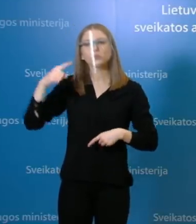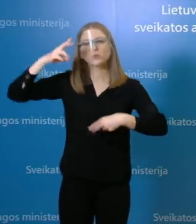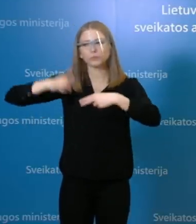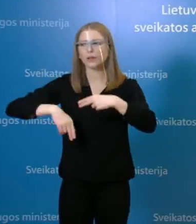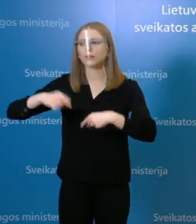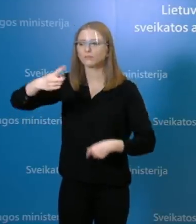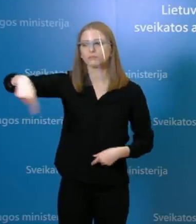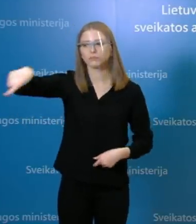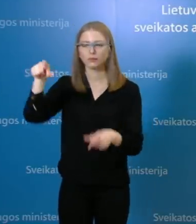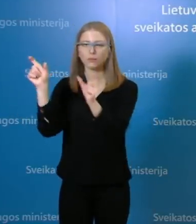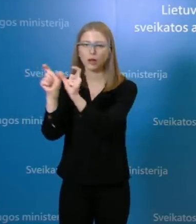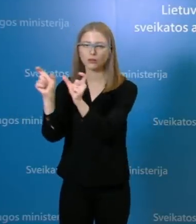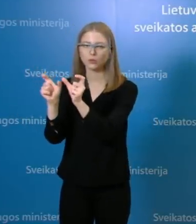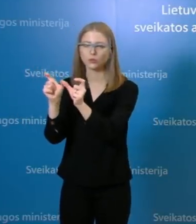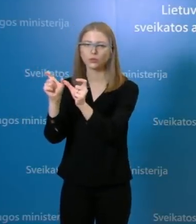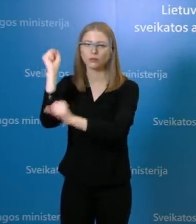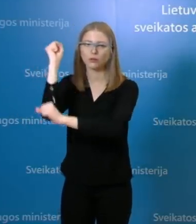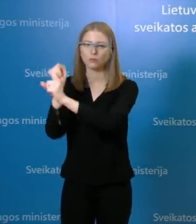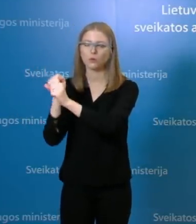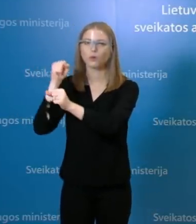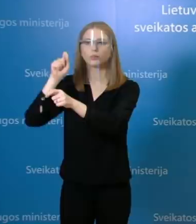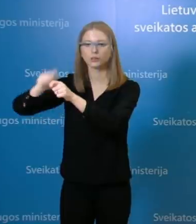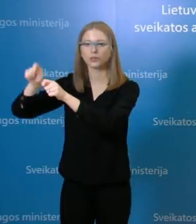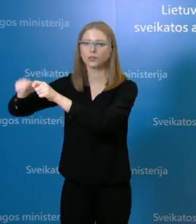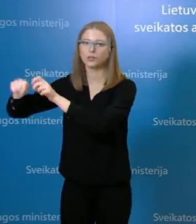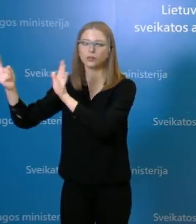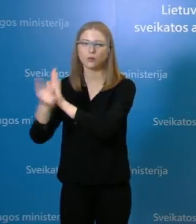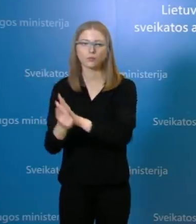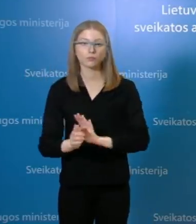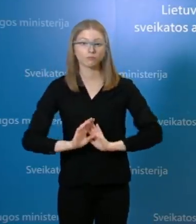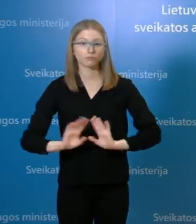darbuotojai, tai dėl to ir buvo pateiktas toks nurodymas. Tai tiek.